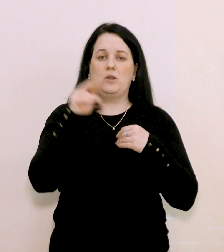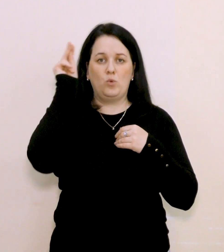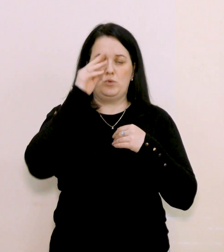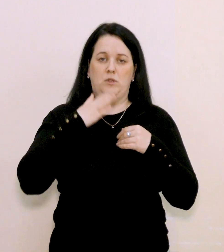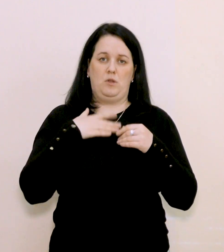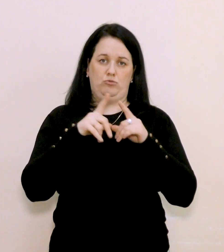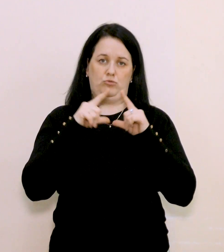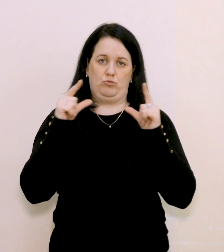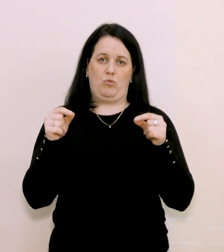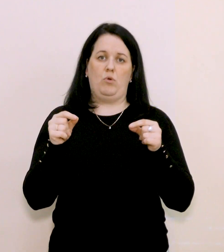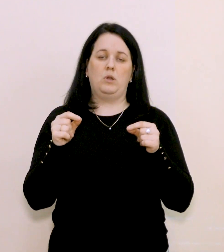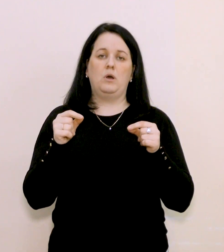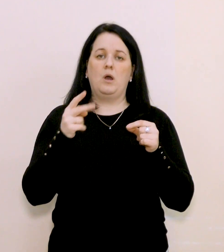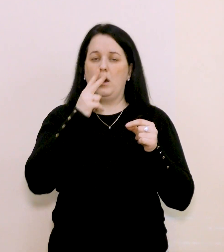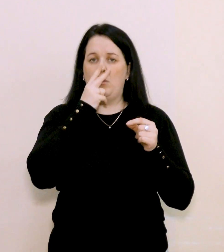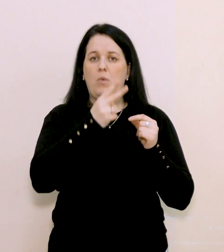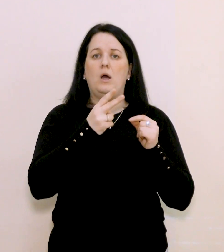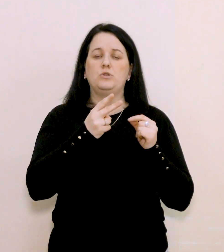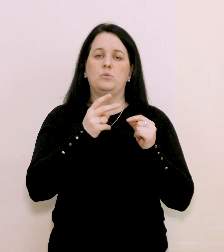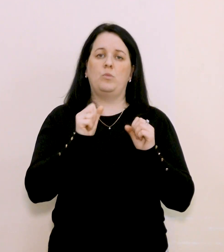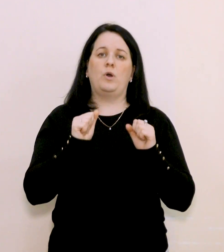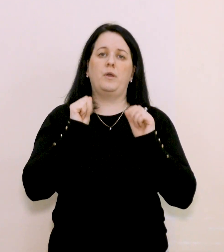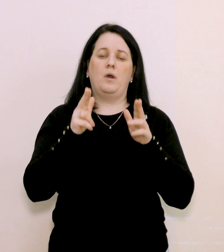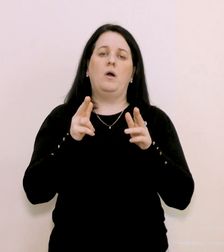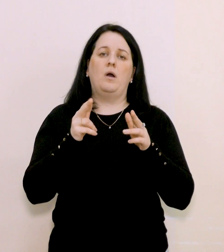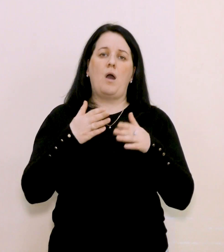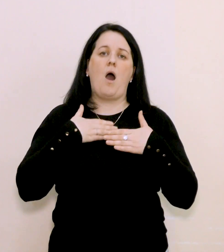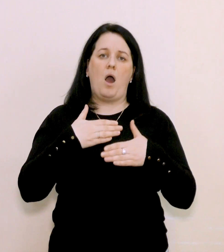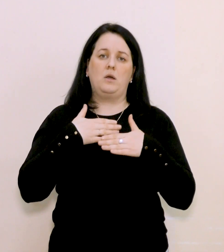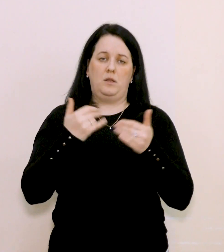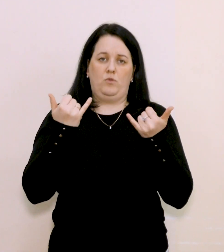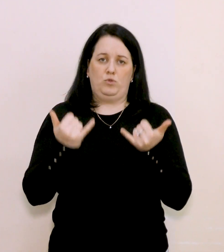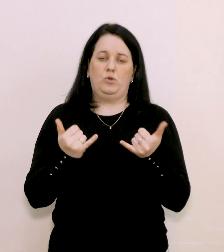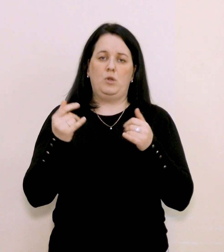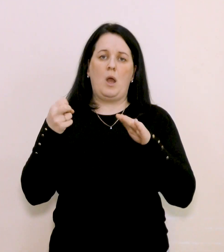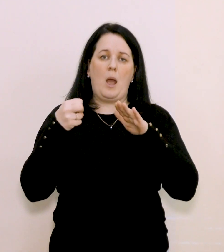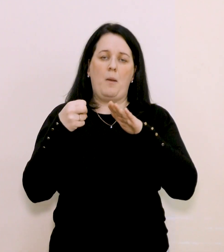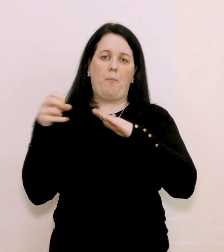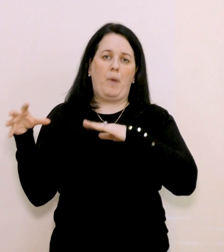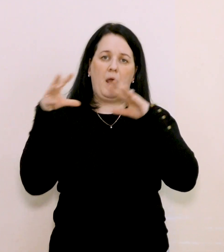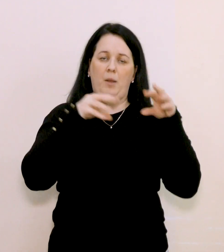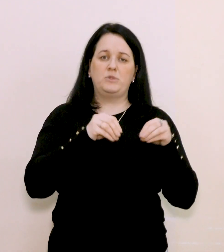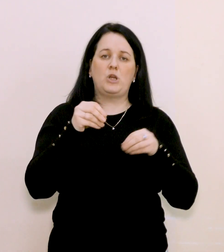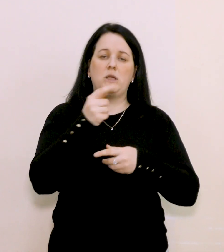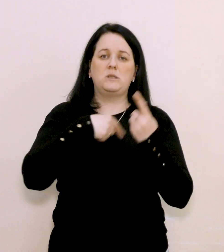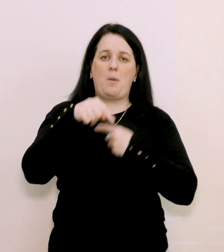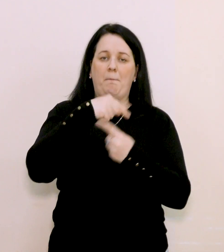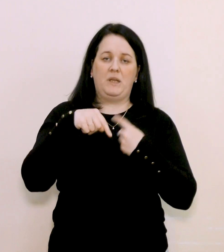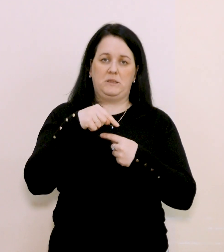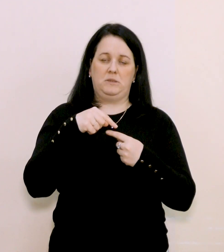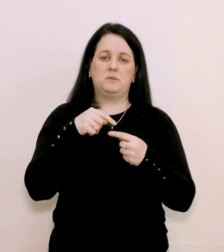в наших школах. Бачимо, як активно сьогодні переміщається бізнес. Бізнес,